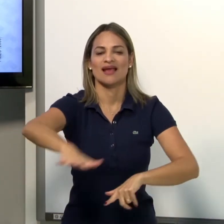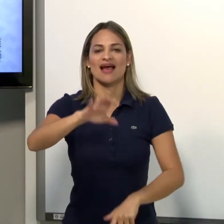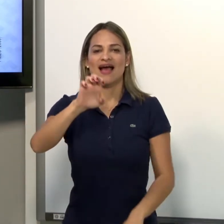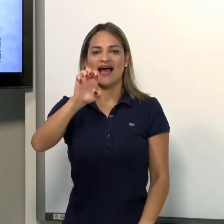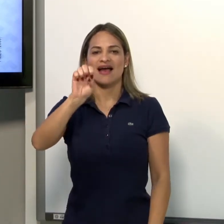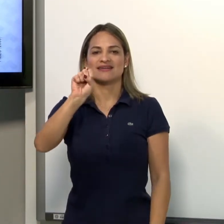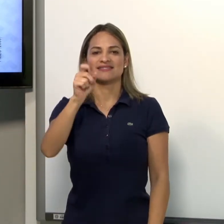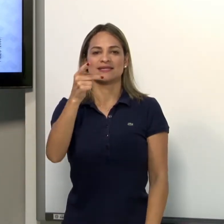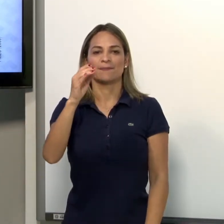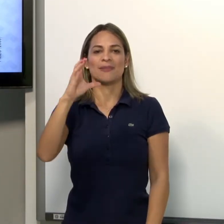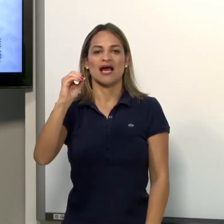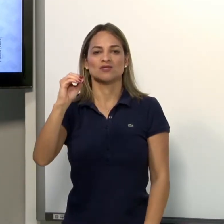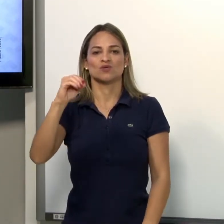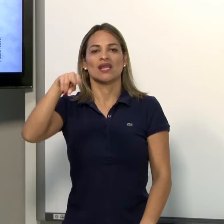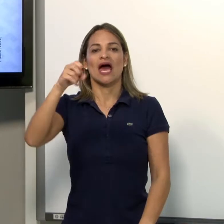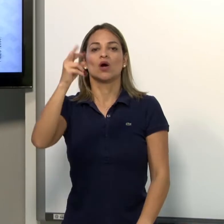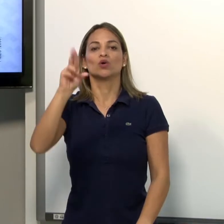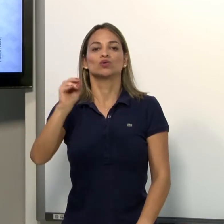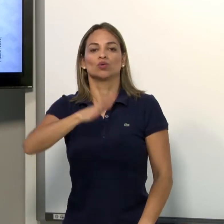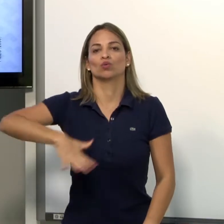Ele está no espaço neutro.